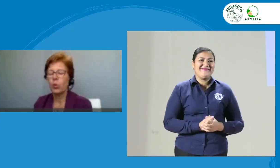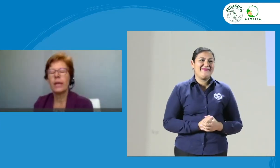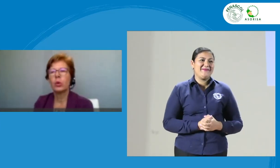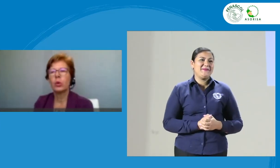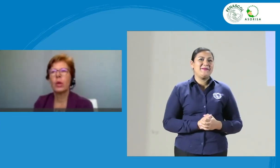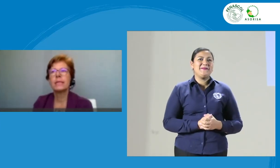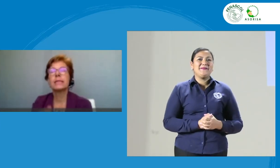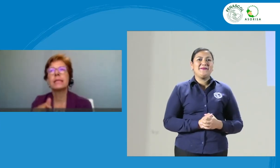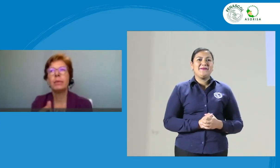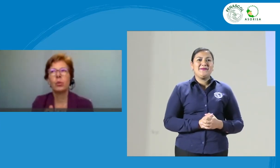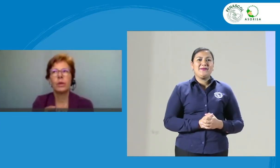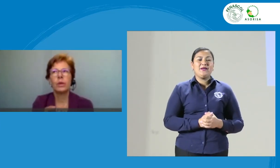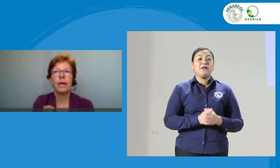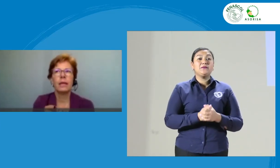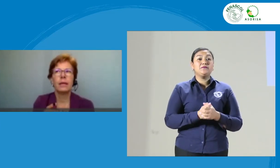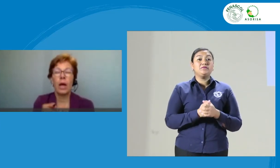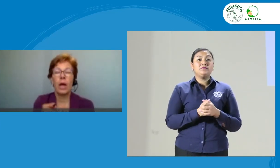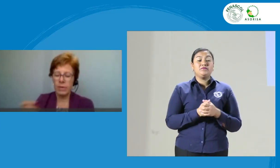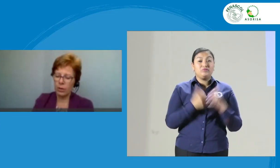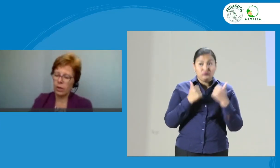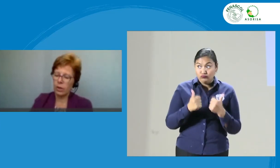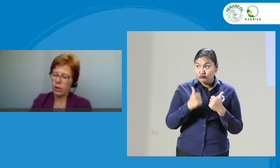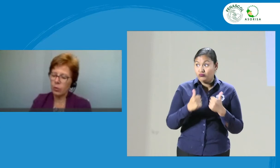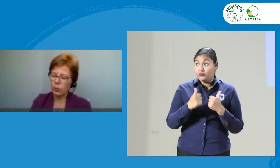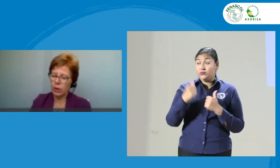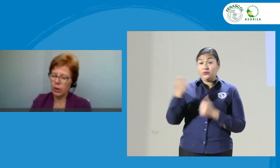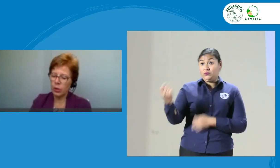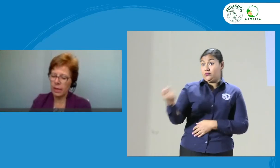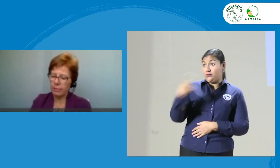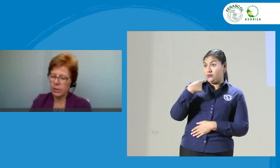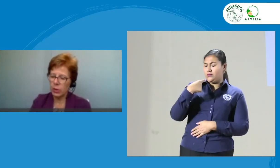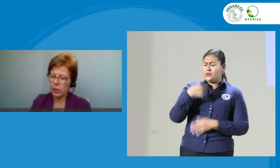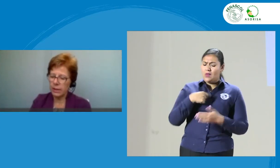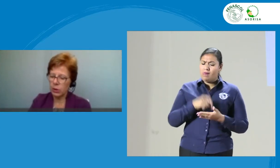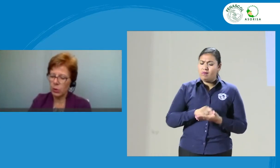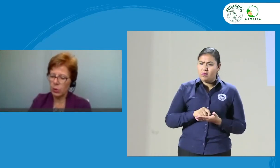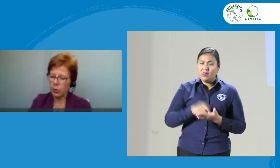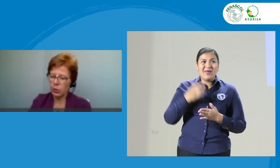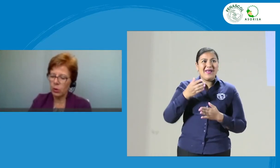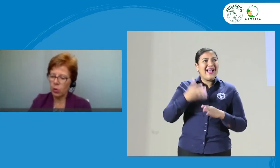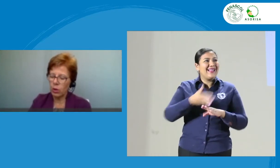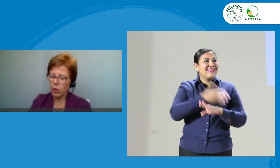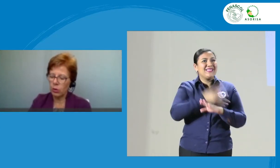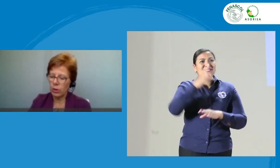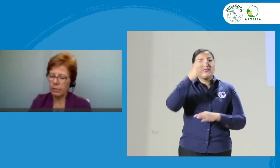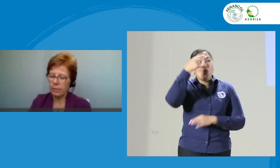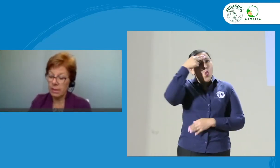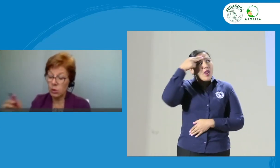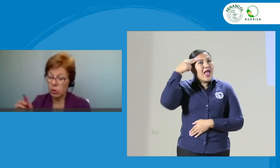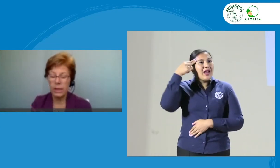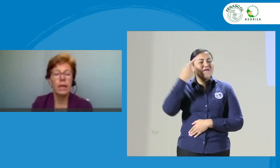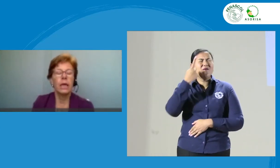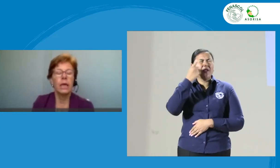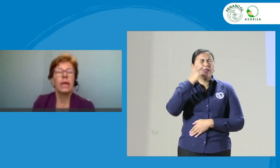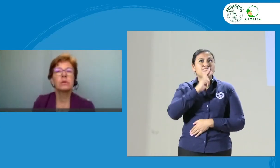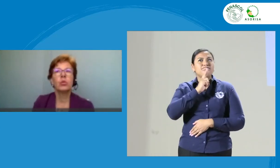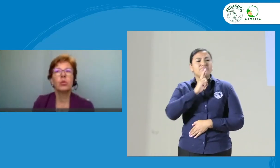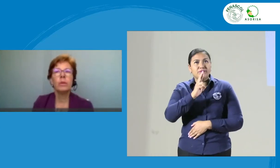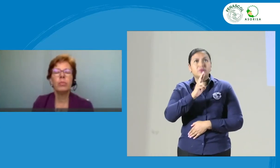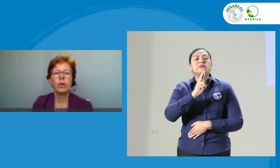Bueno, cuando haces esa pregunta, había notado aquí un puntito que a la persona anterior, ahora, Julia, no le mencioné, es